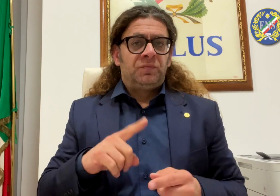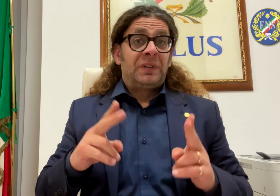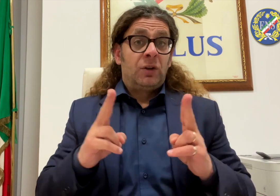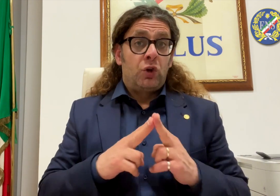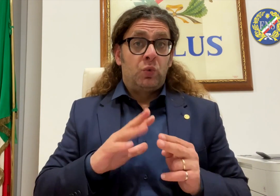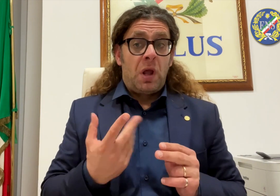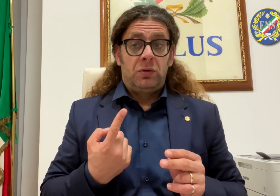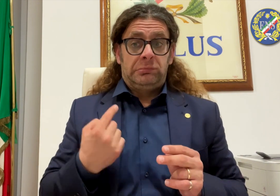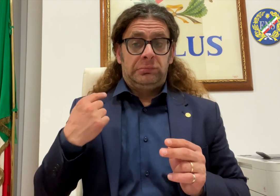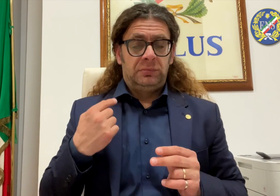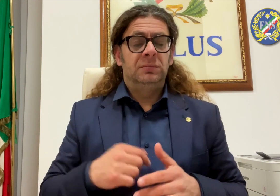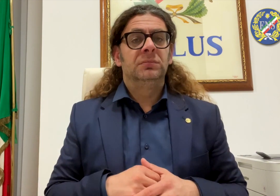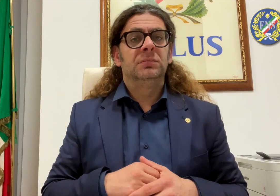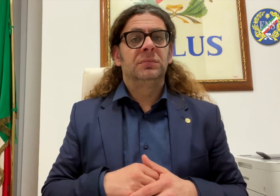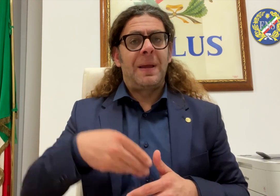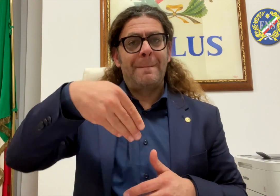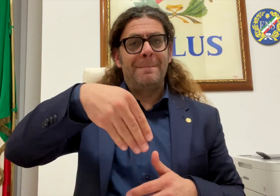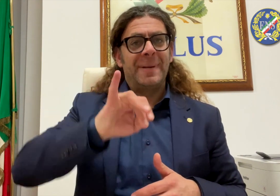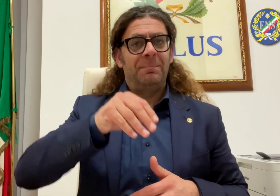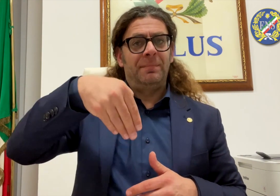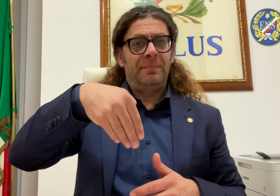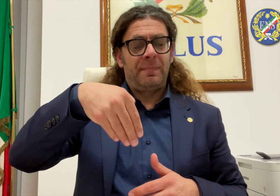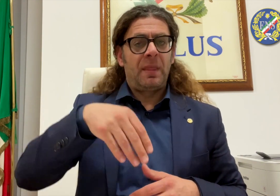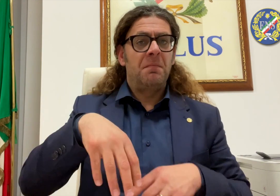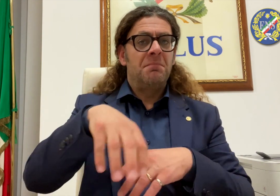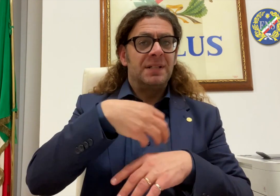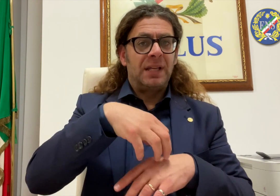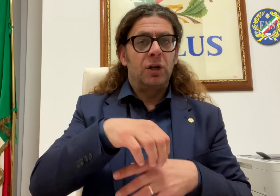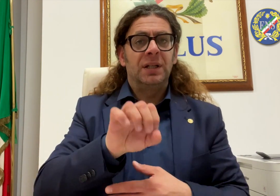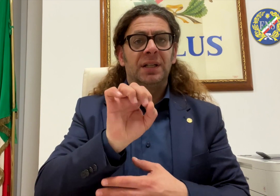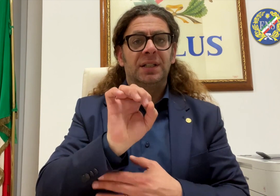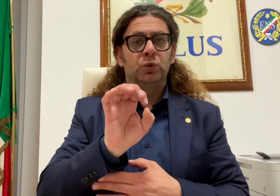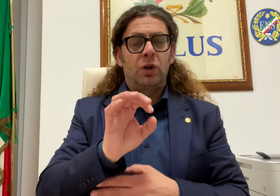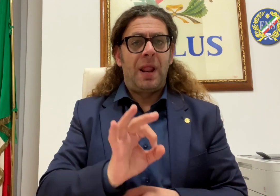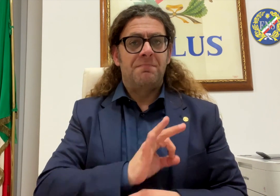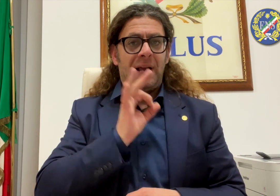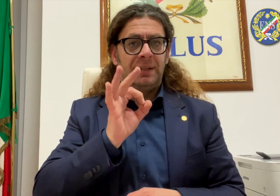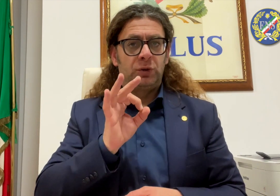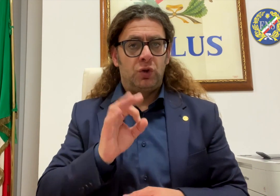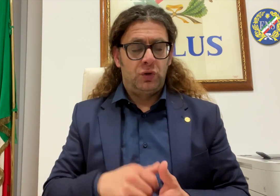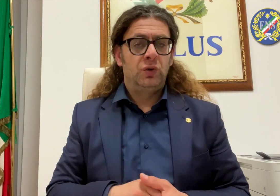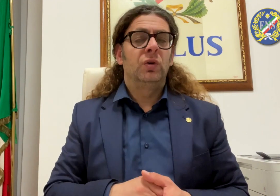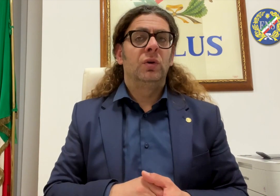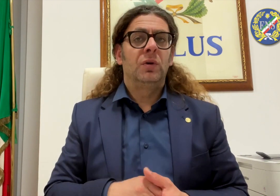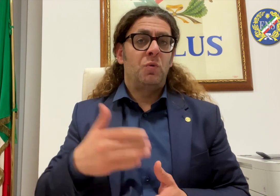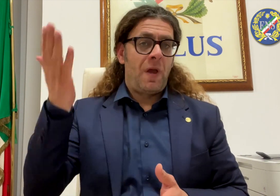quelle che sono le limitazioni previste dal nuovo regolamento. Le 20 associazioni non possono prendere parte a tutti i gruppi di lavoro.